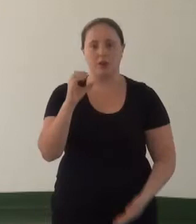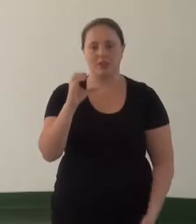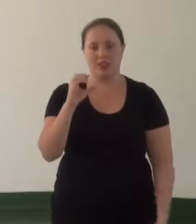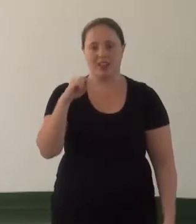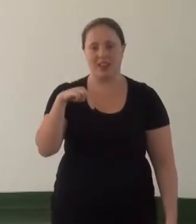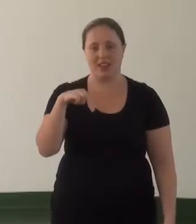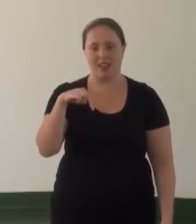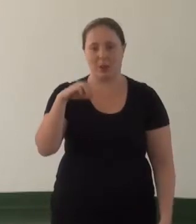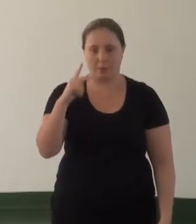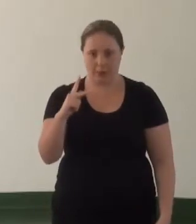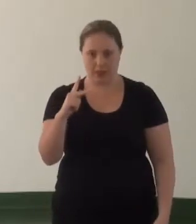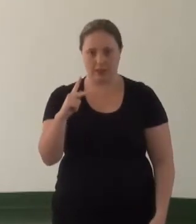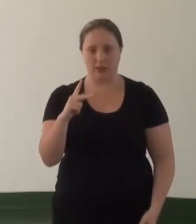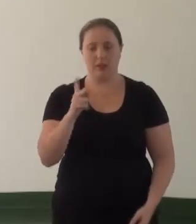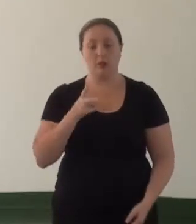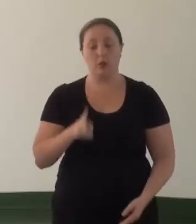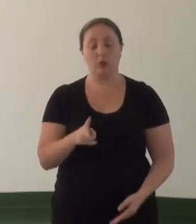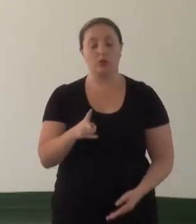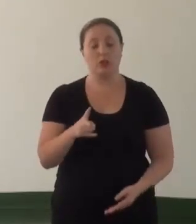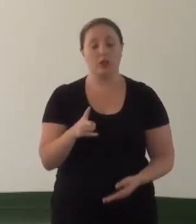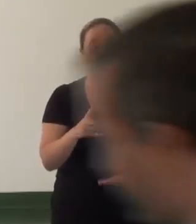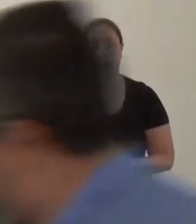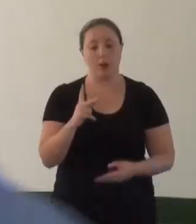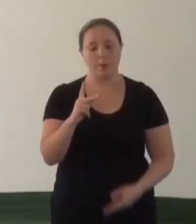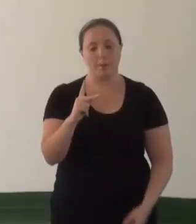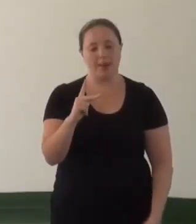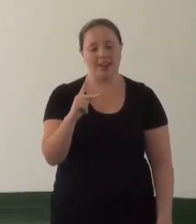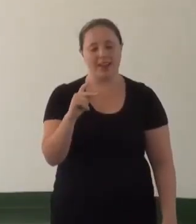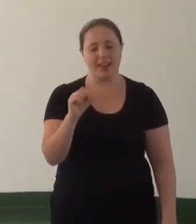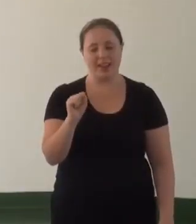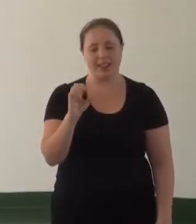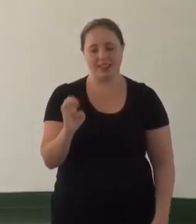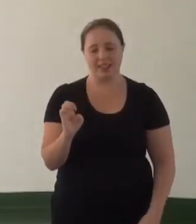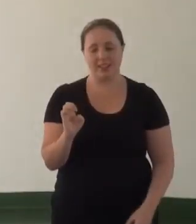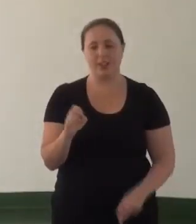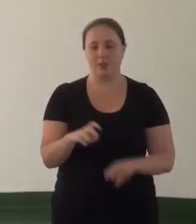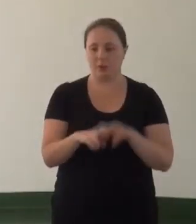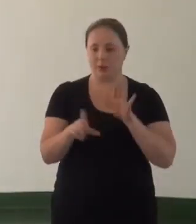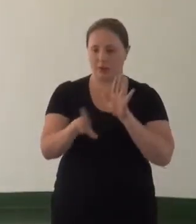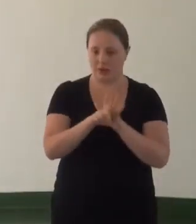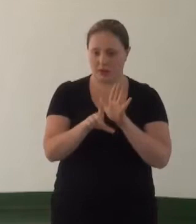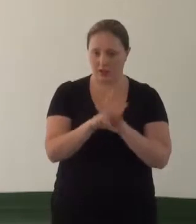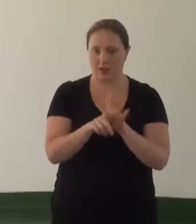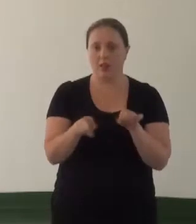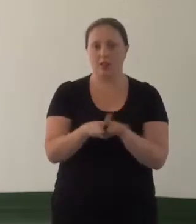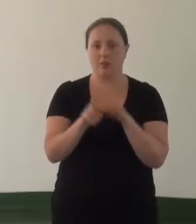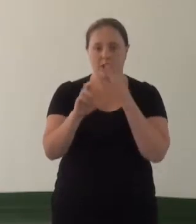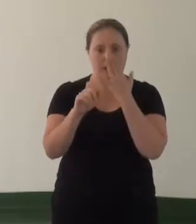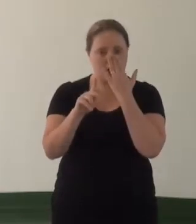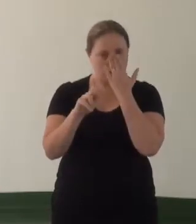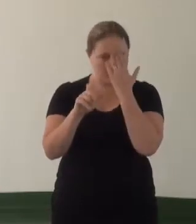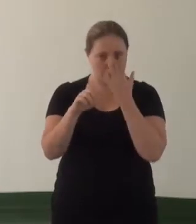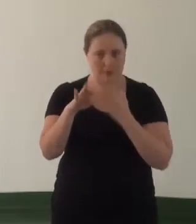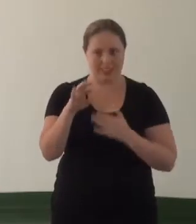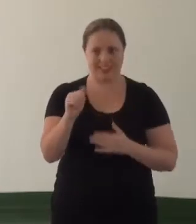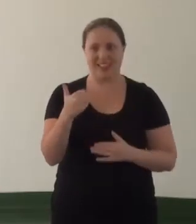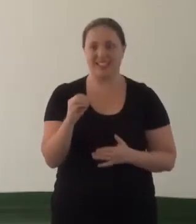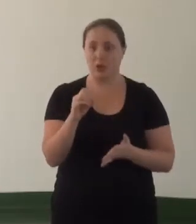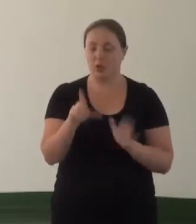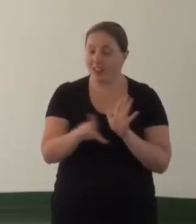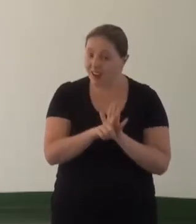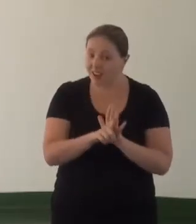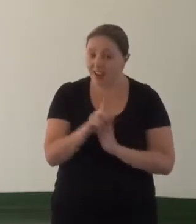normatização da política nacional do PSN por meio da lei bem como a respectiva regulamentação. Isso aqui é